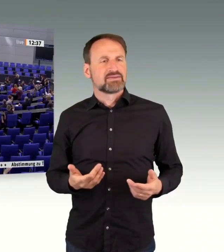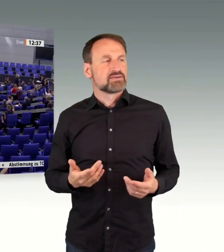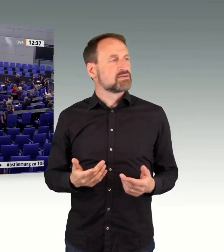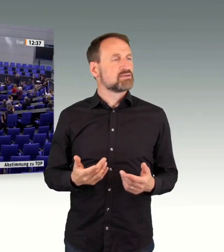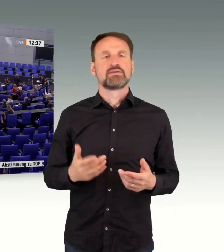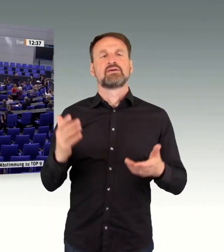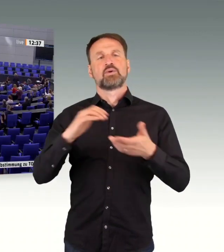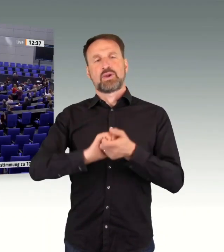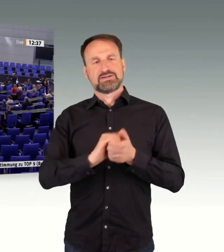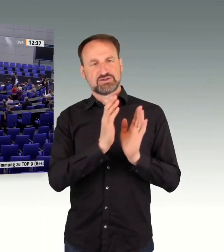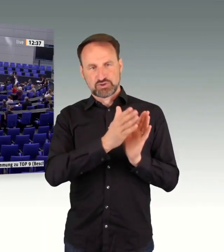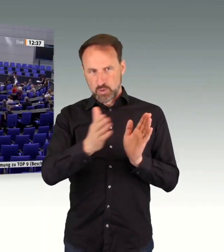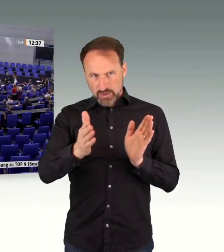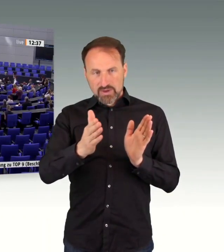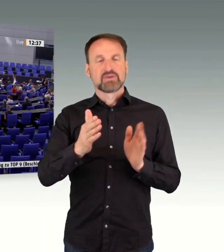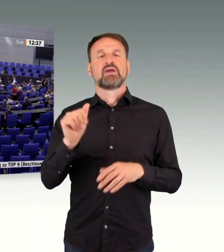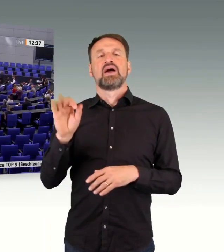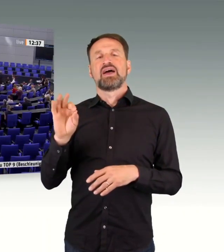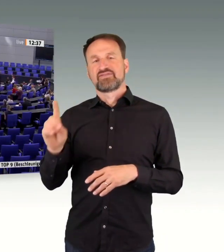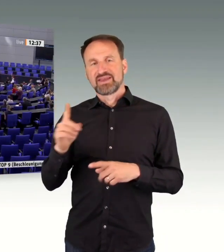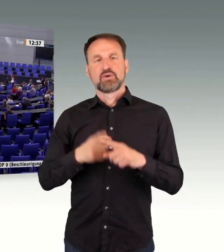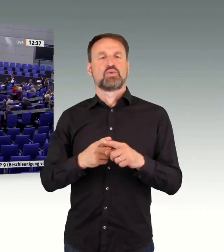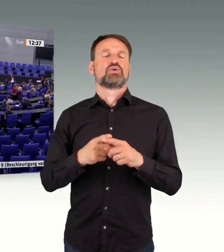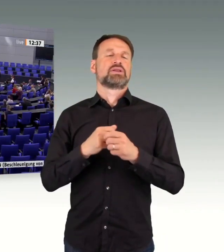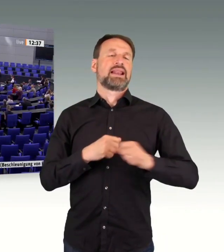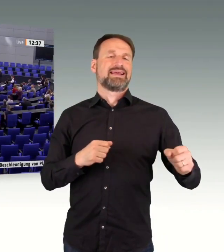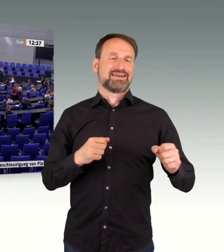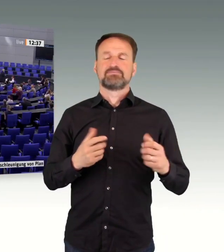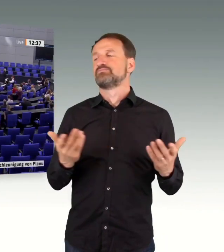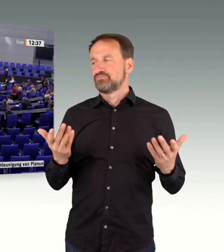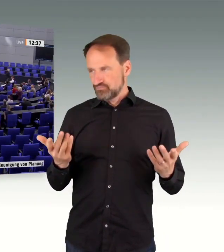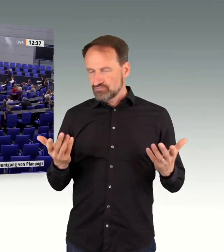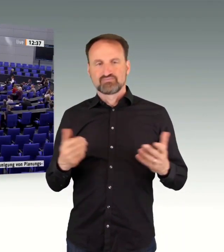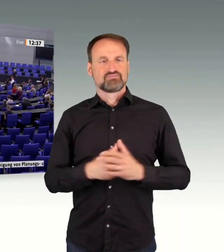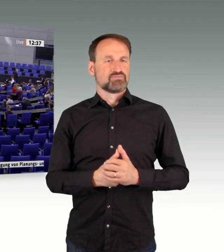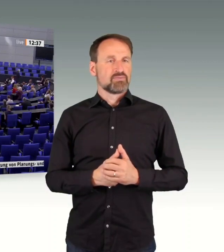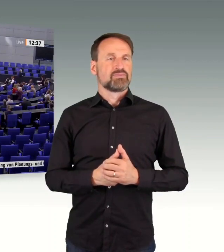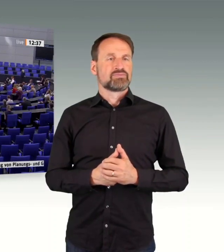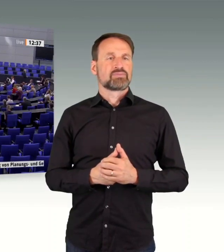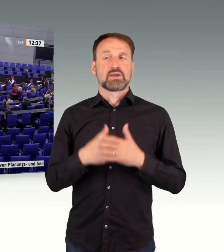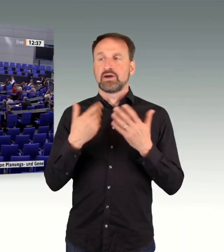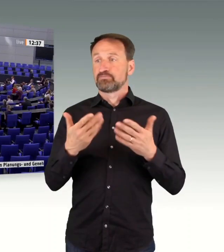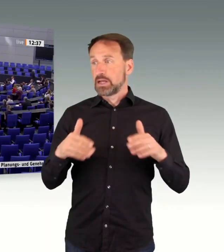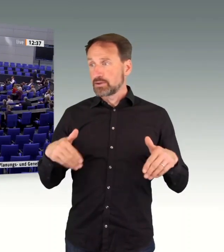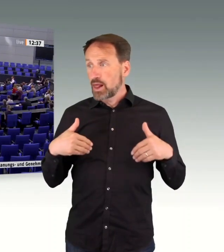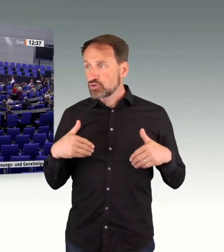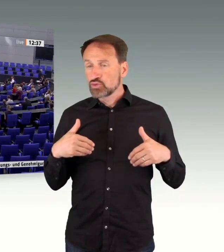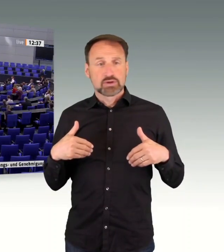Die Koalitionsfraktionen, die AfD-Fraktion und die Fraktion Die Linke. Wer enthält sich?